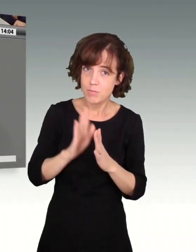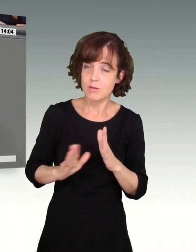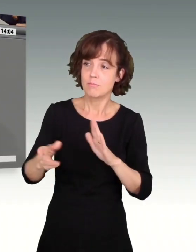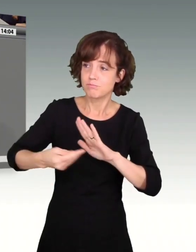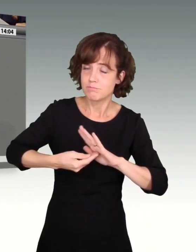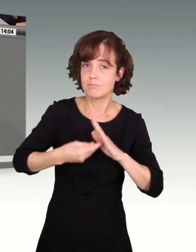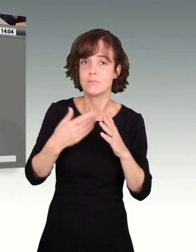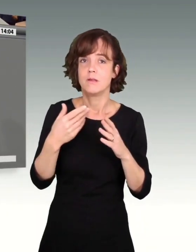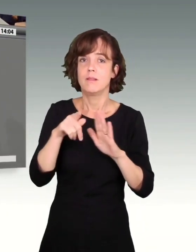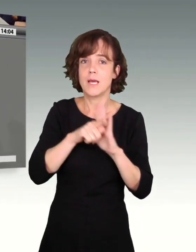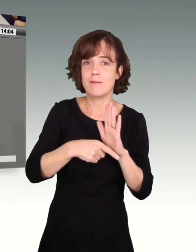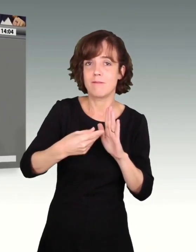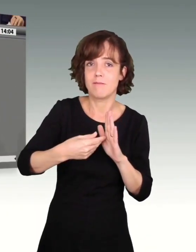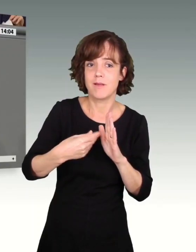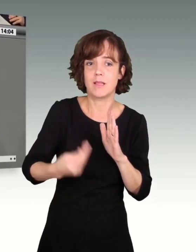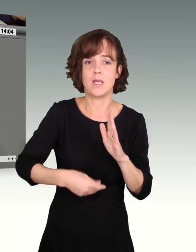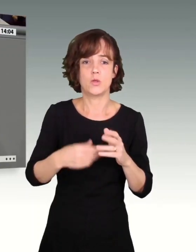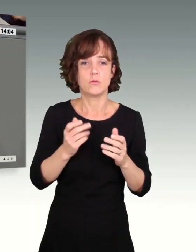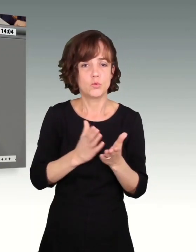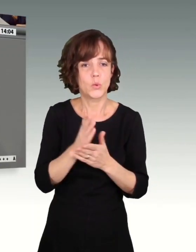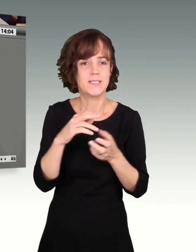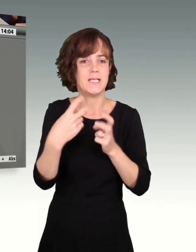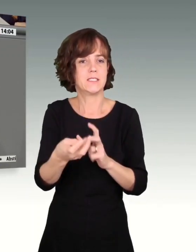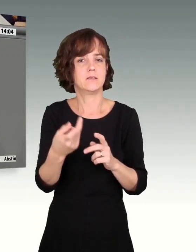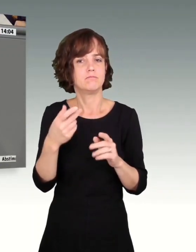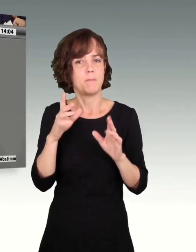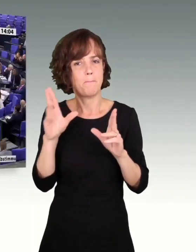Tarifverträge in diesem Land durchzusetzen, meine sehr verehrten Damen und Herren.